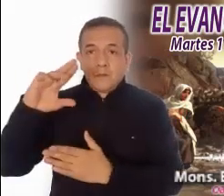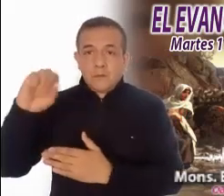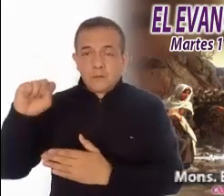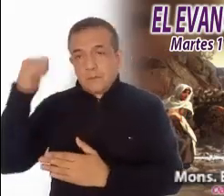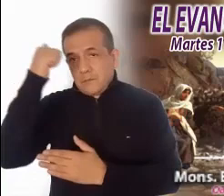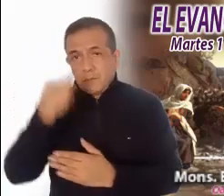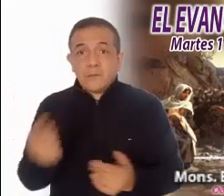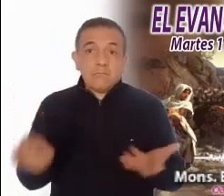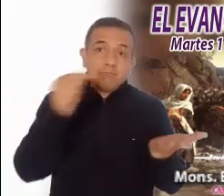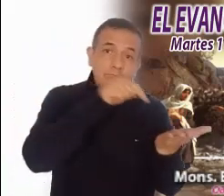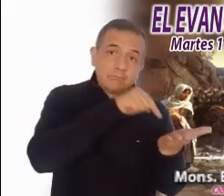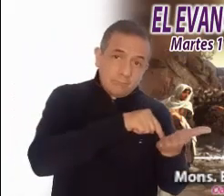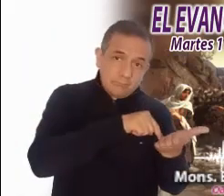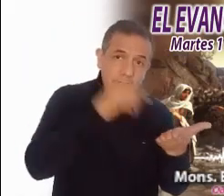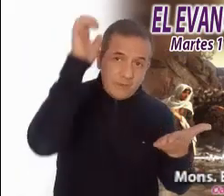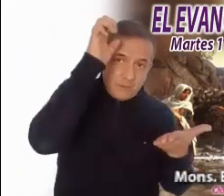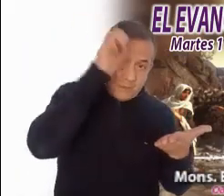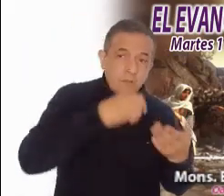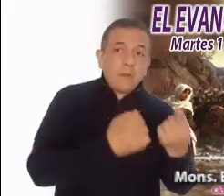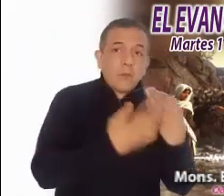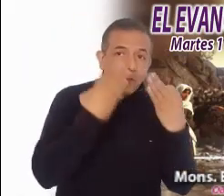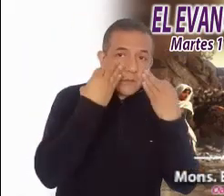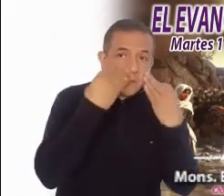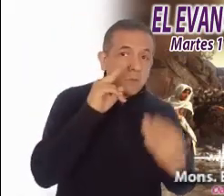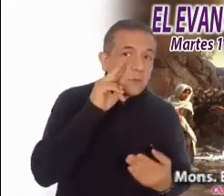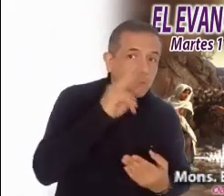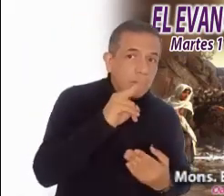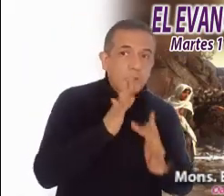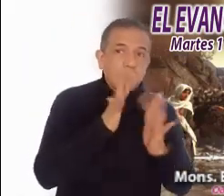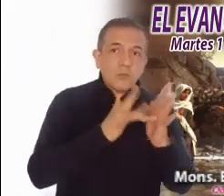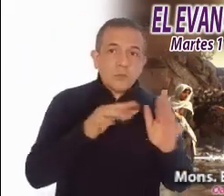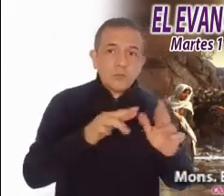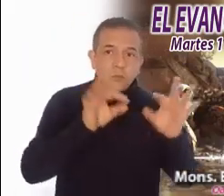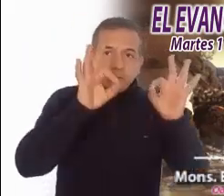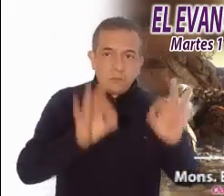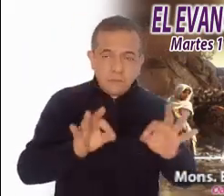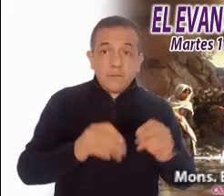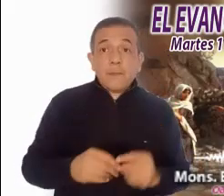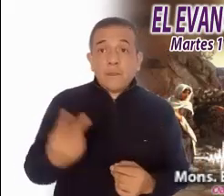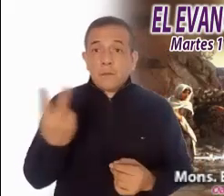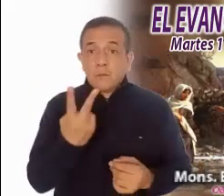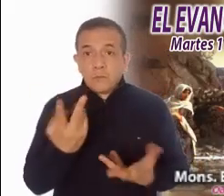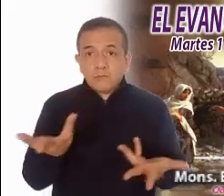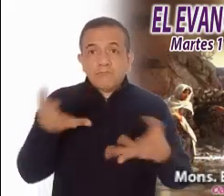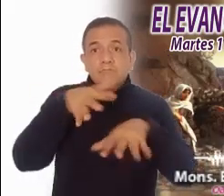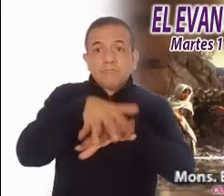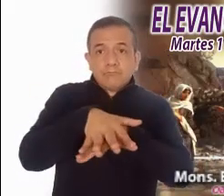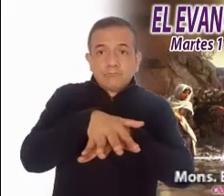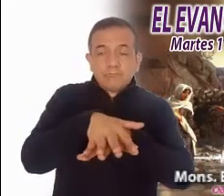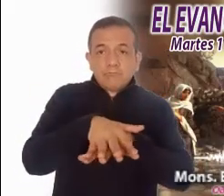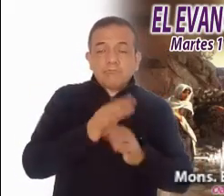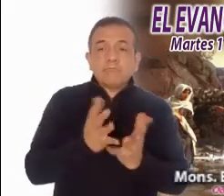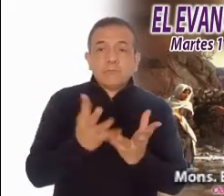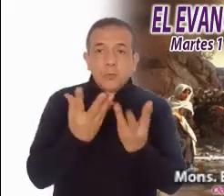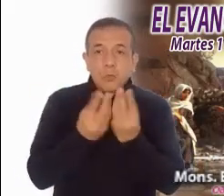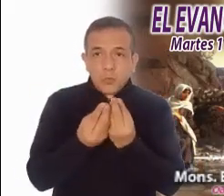testigos contadas por los evangelios. De tal manera se unen que parecería que unas a